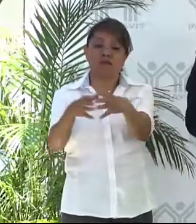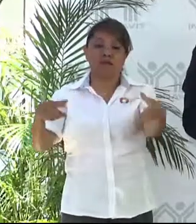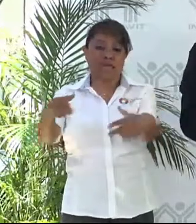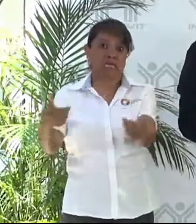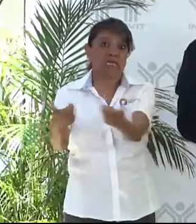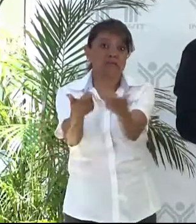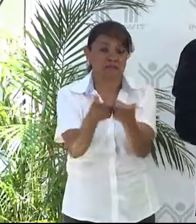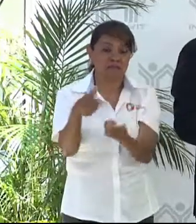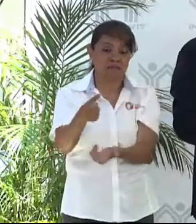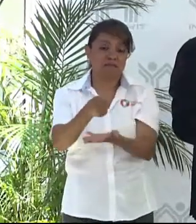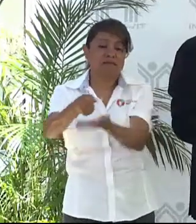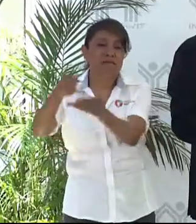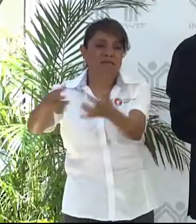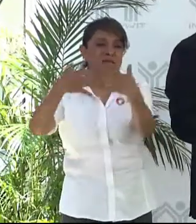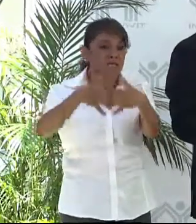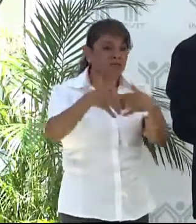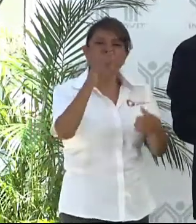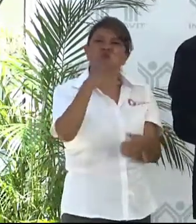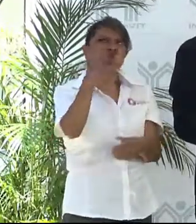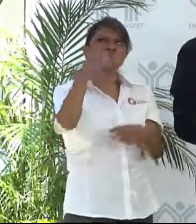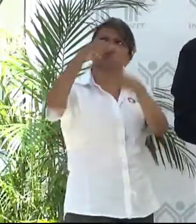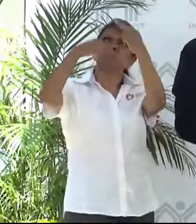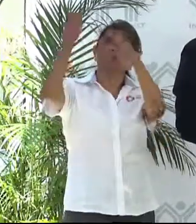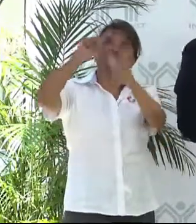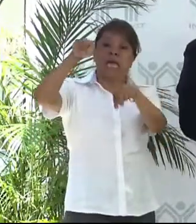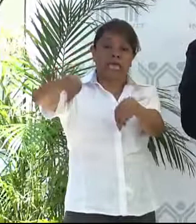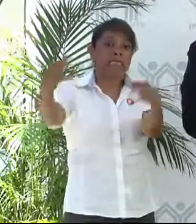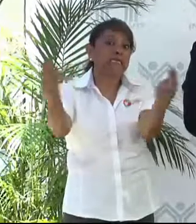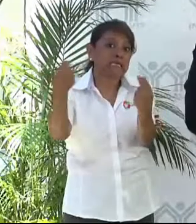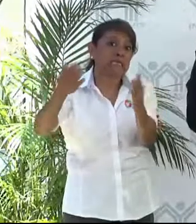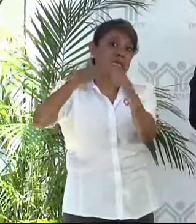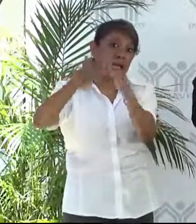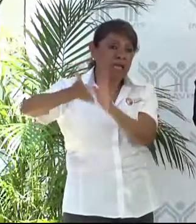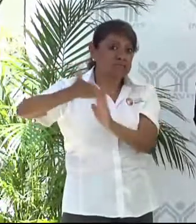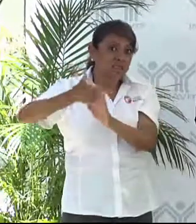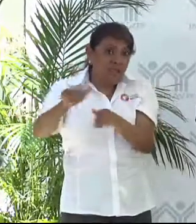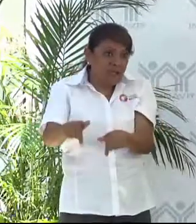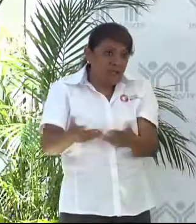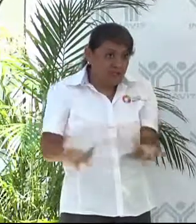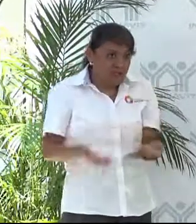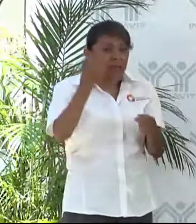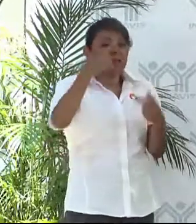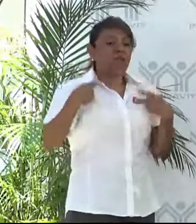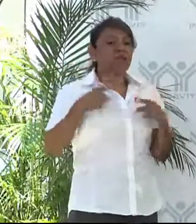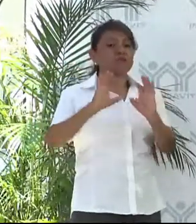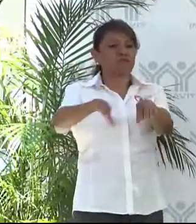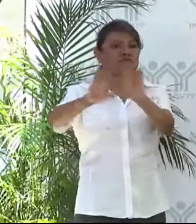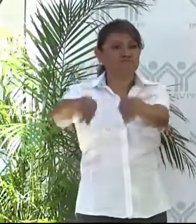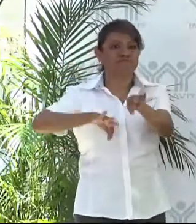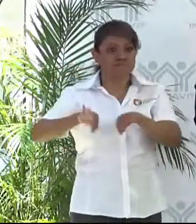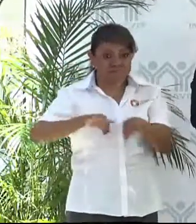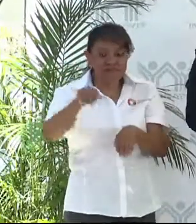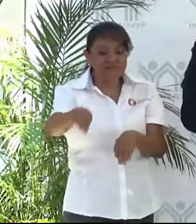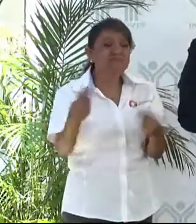industriales, no contaminantes y también en desarrollo necesario de vivienda para trabajadores.